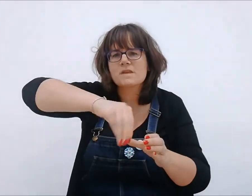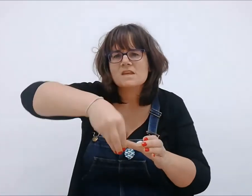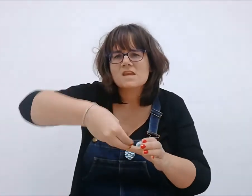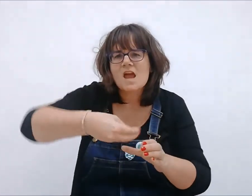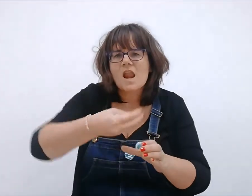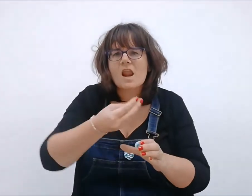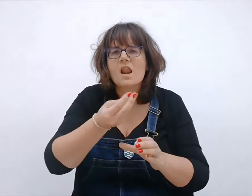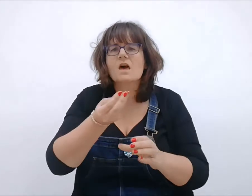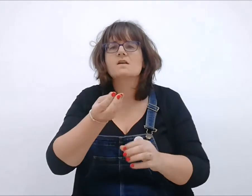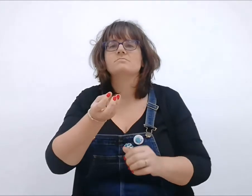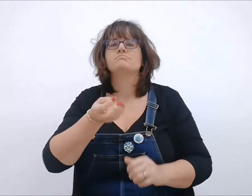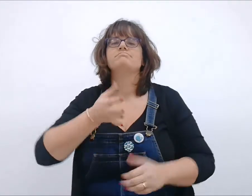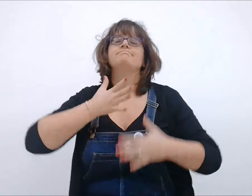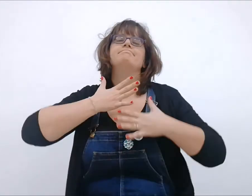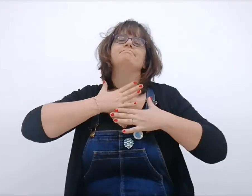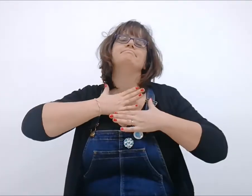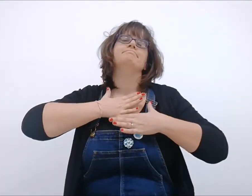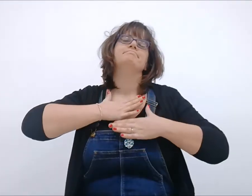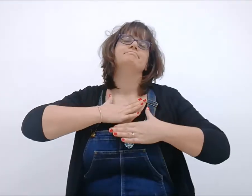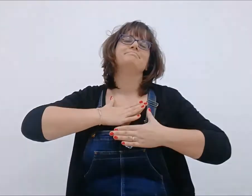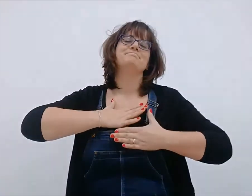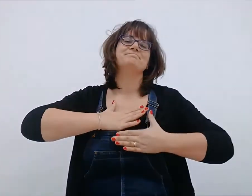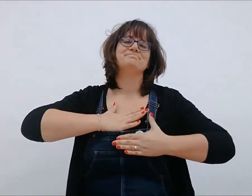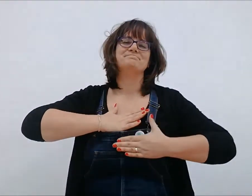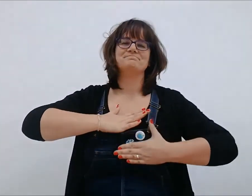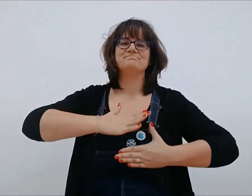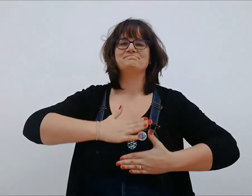miel. Hum !